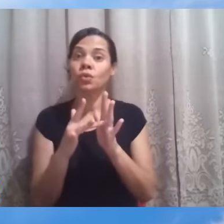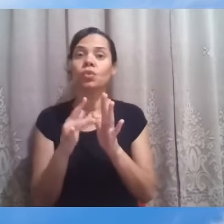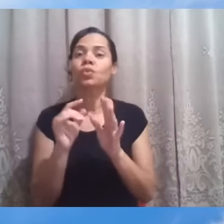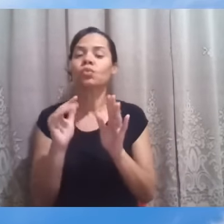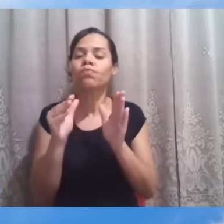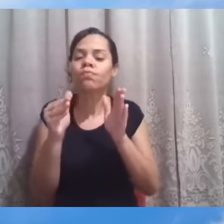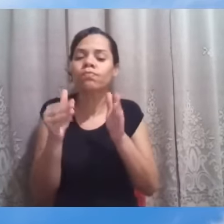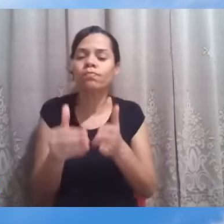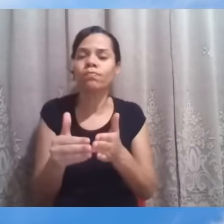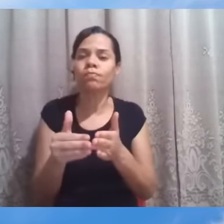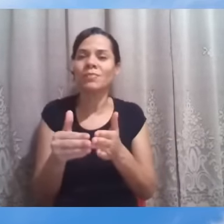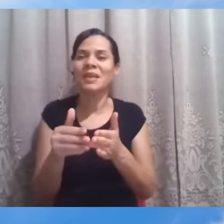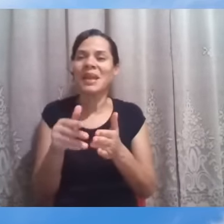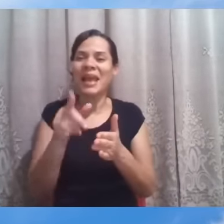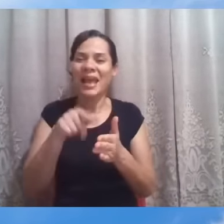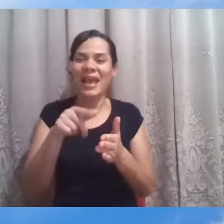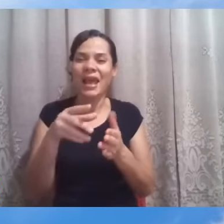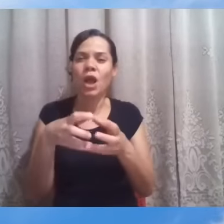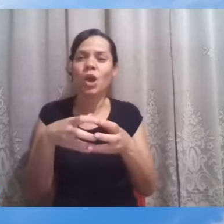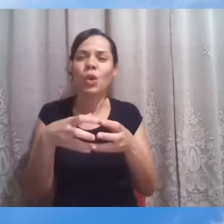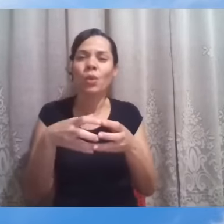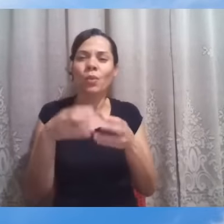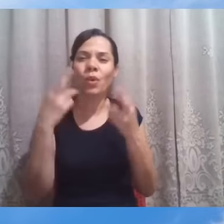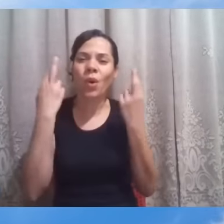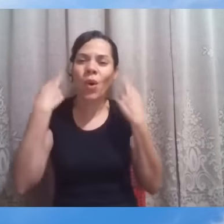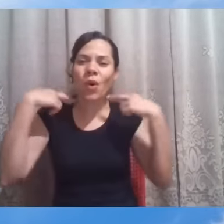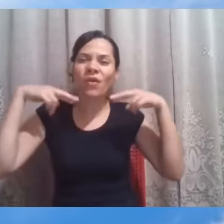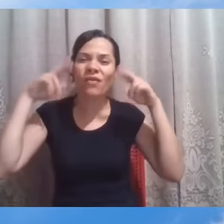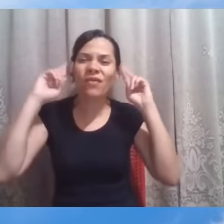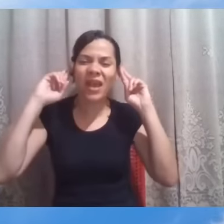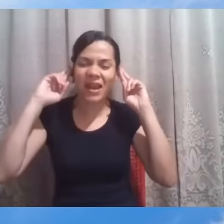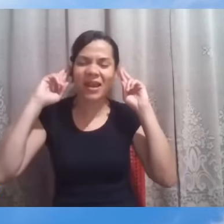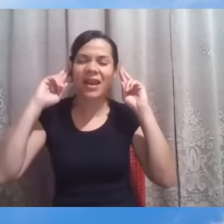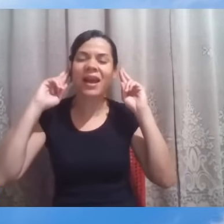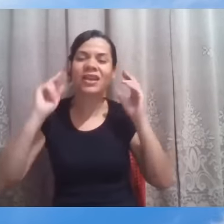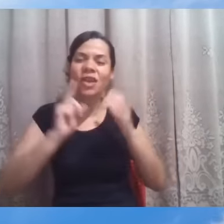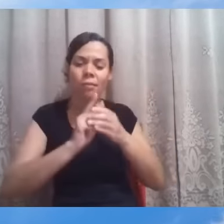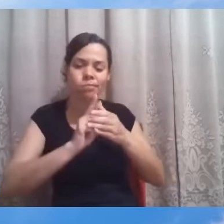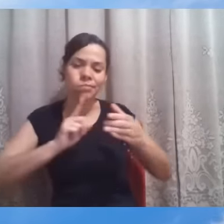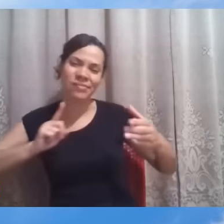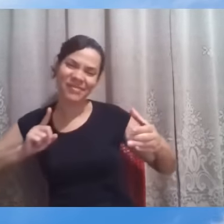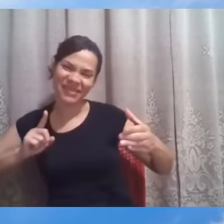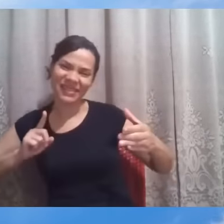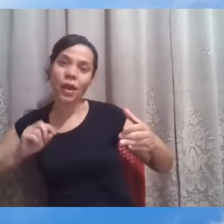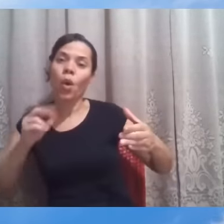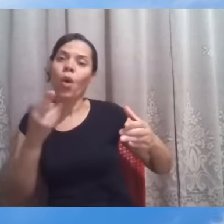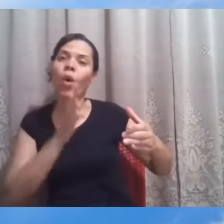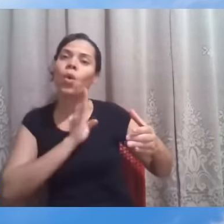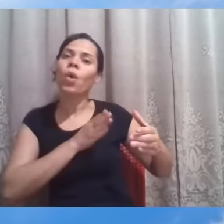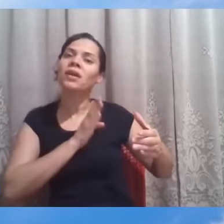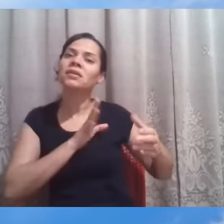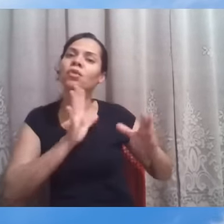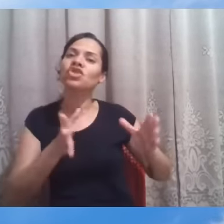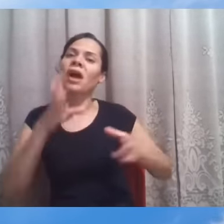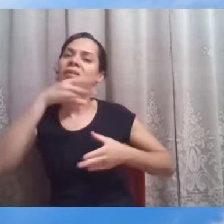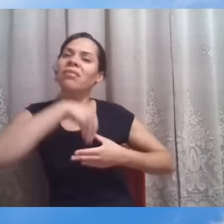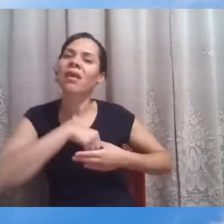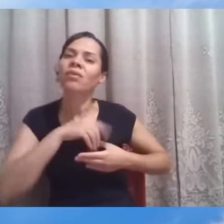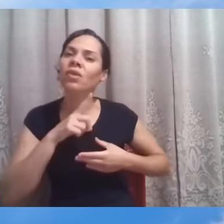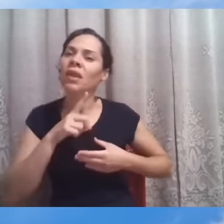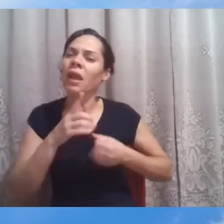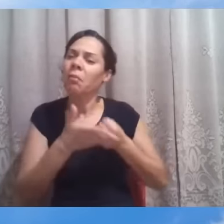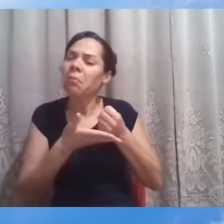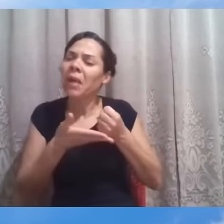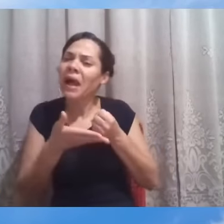ovelhas desgarradas de Israel, ou aqueles corações que já detinham alguma base de religiosidade, de